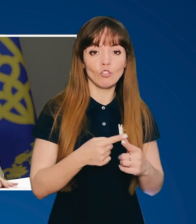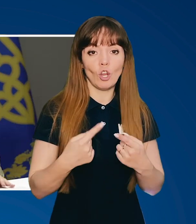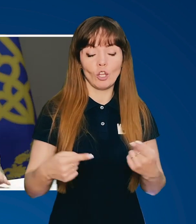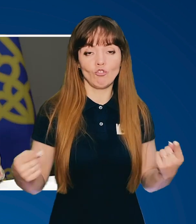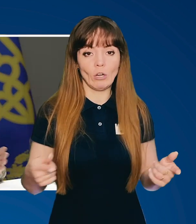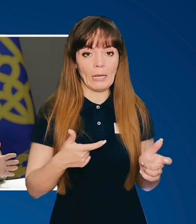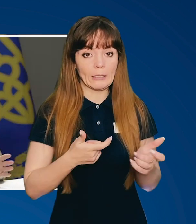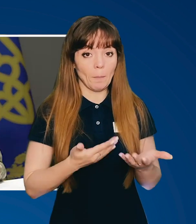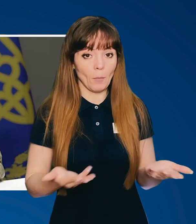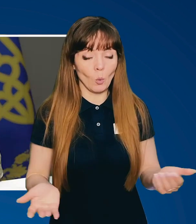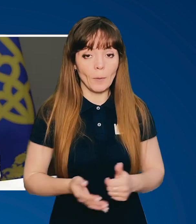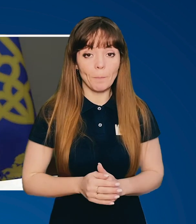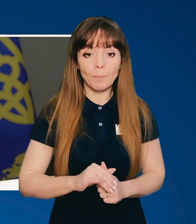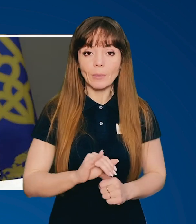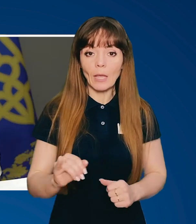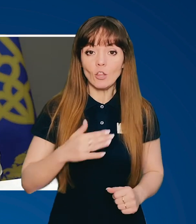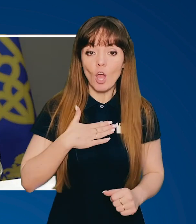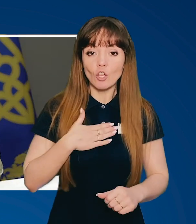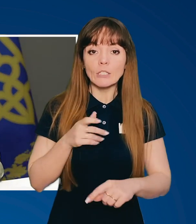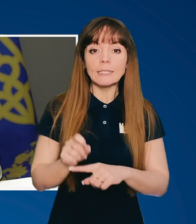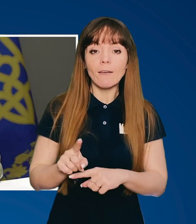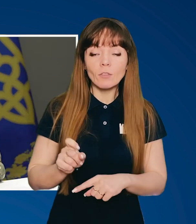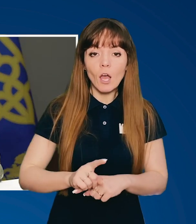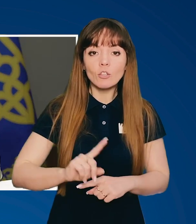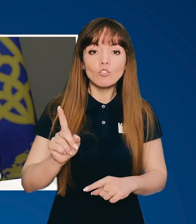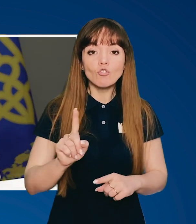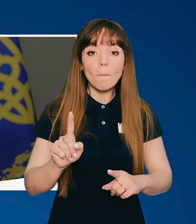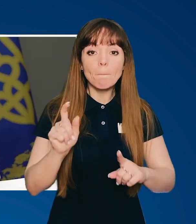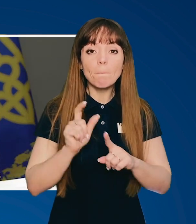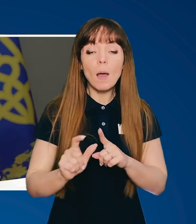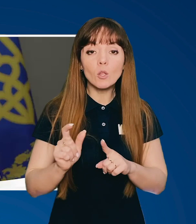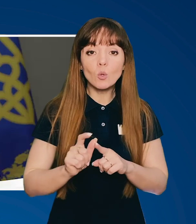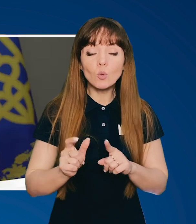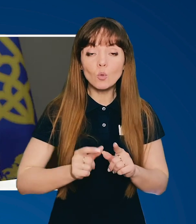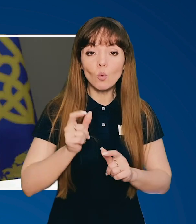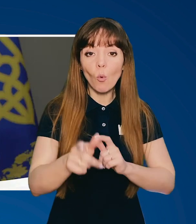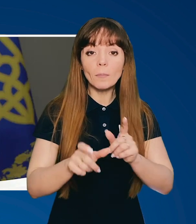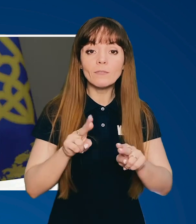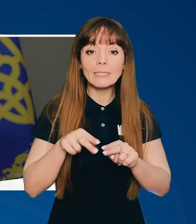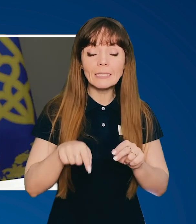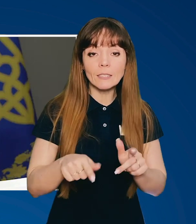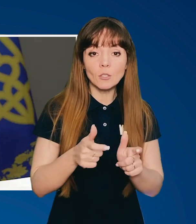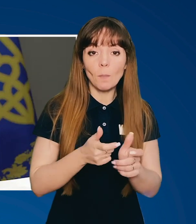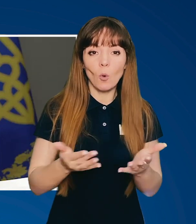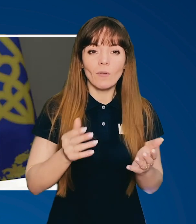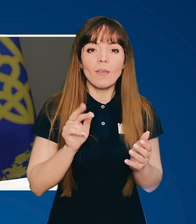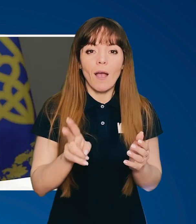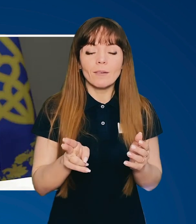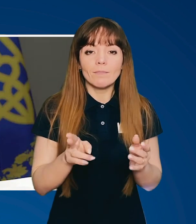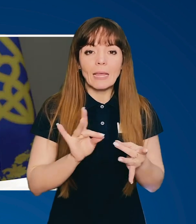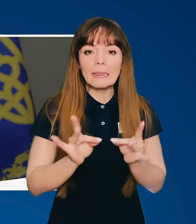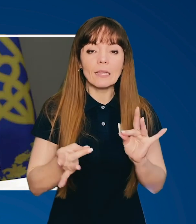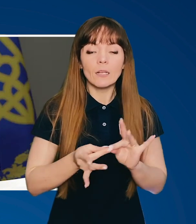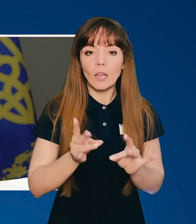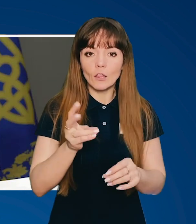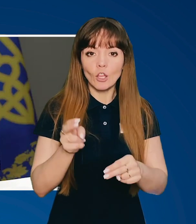зброя. І наше завдання, щоб патрони в цій зброї, як інтернет, не